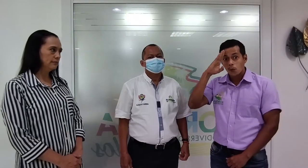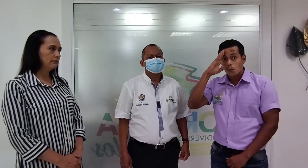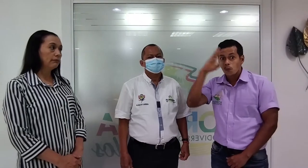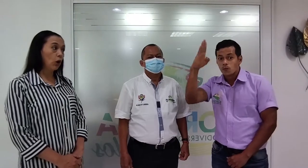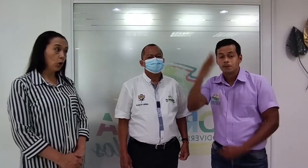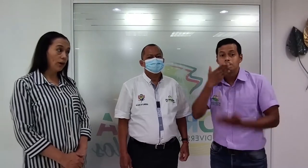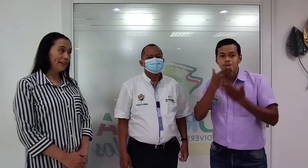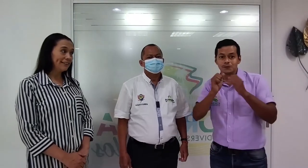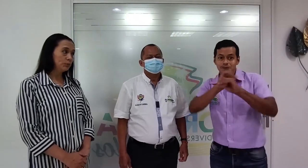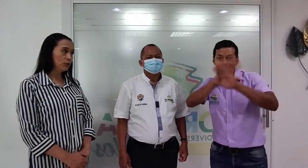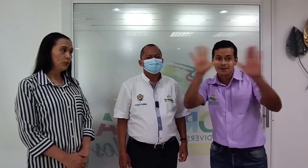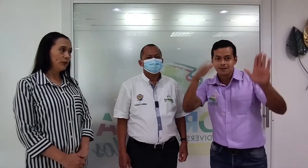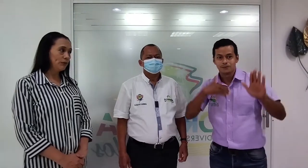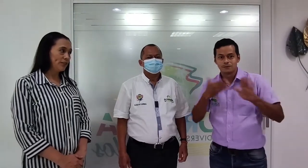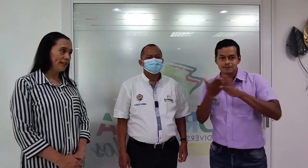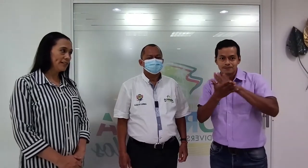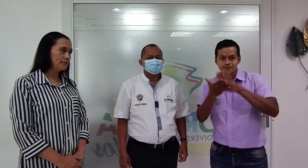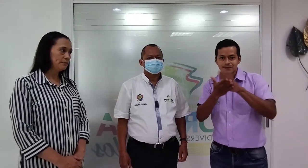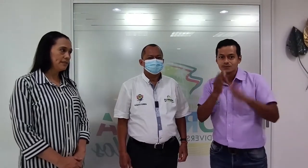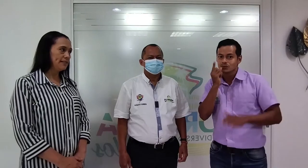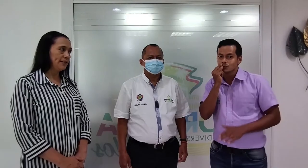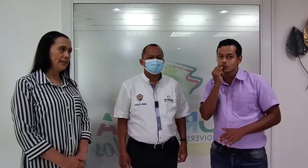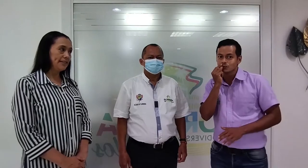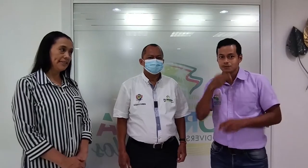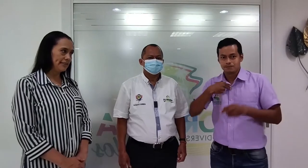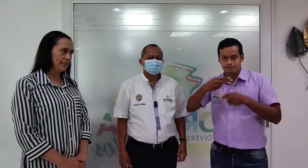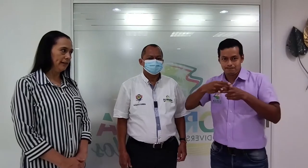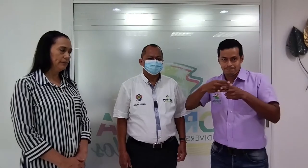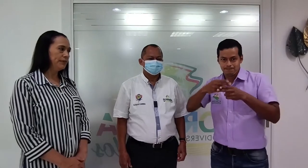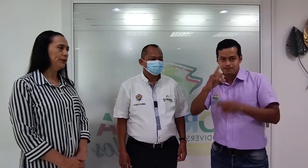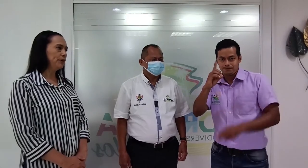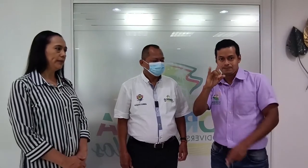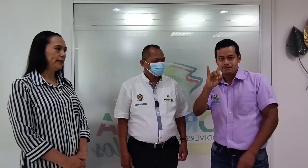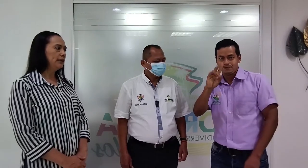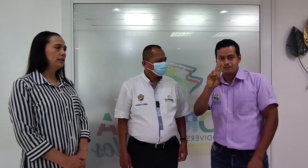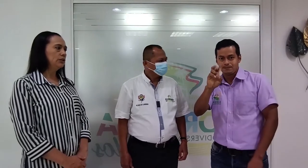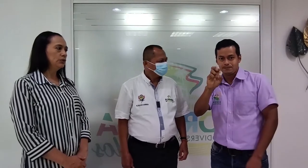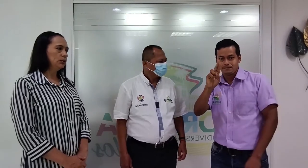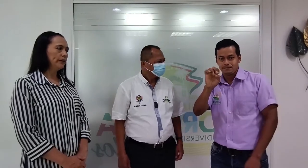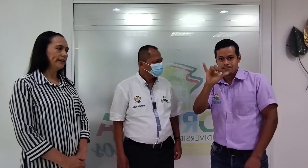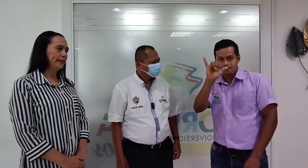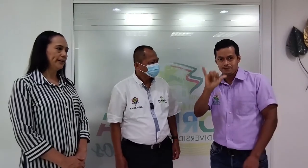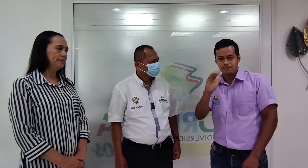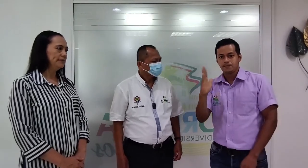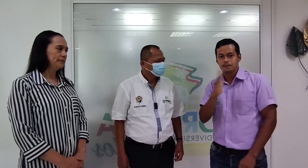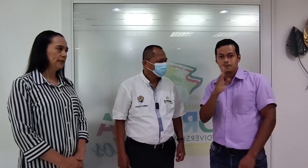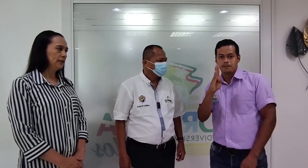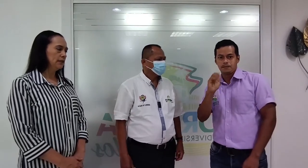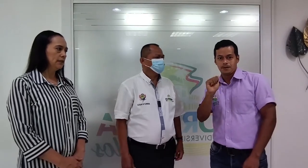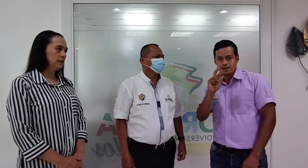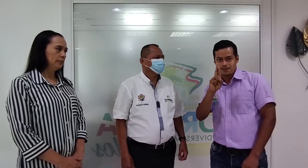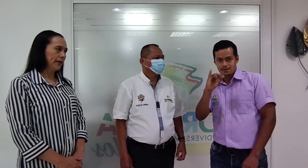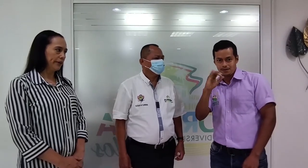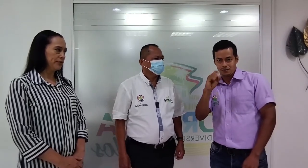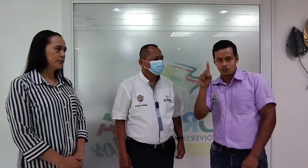Hola, muy buenos días. Mi seña es esta. Mi nombre es Duvernay Barros.